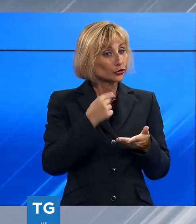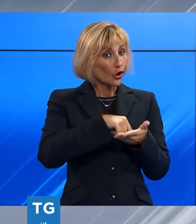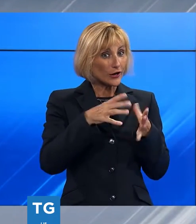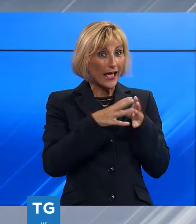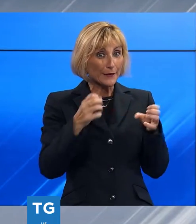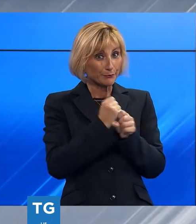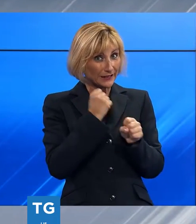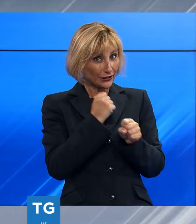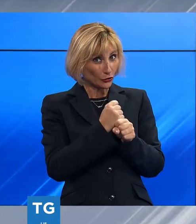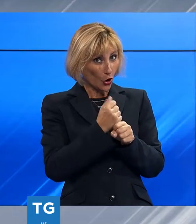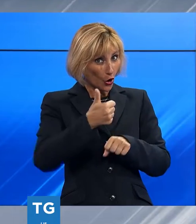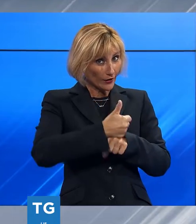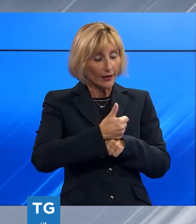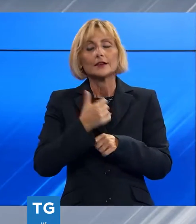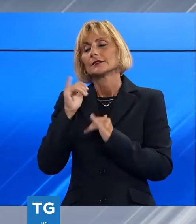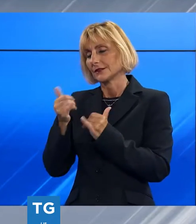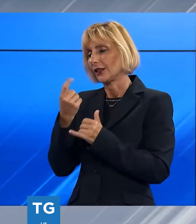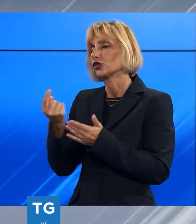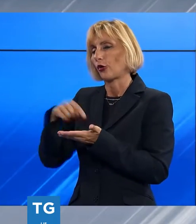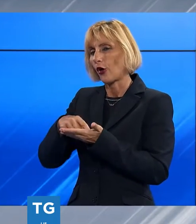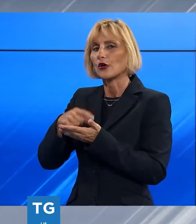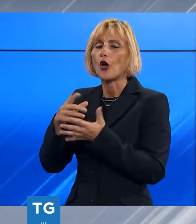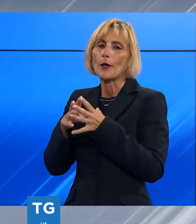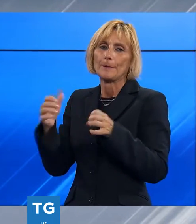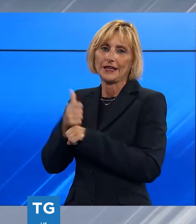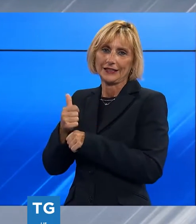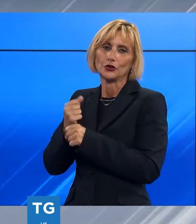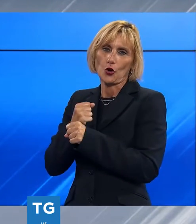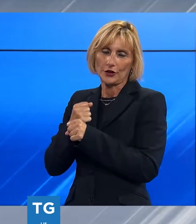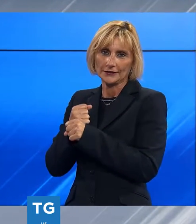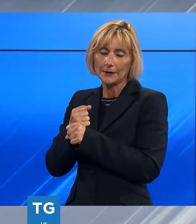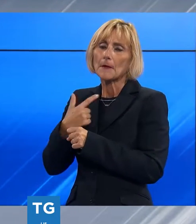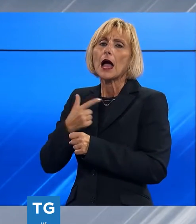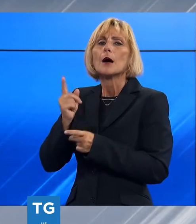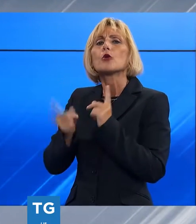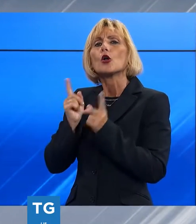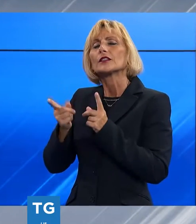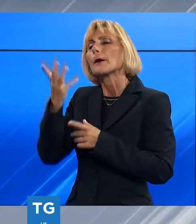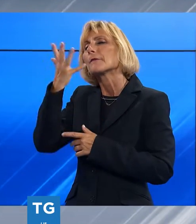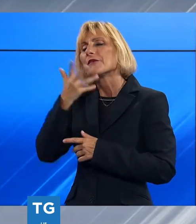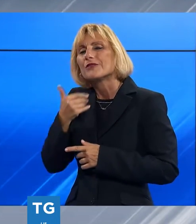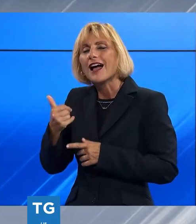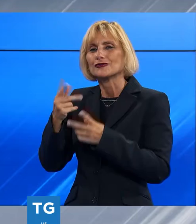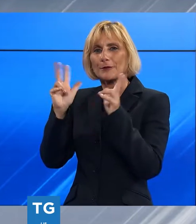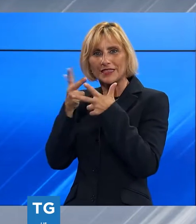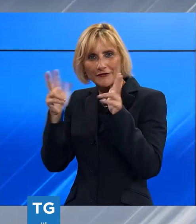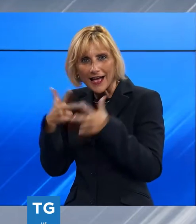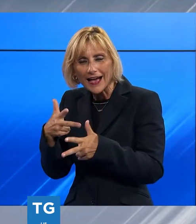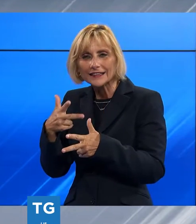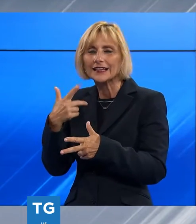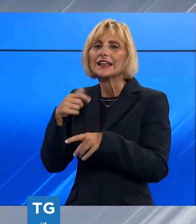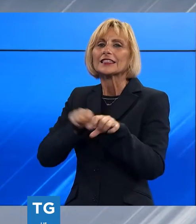passione. La politica mi piace, mi diverte o da cittadino semplice o da iscritto di un partito o da classe